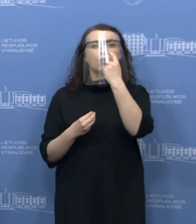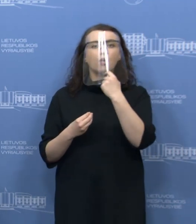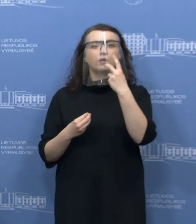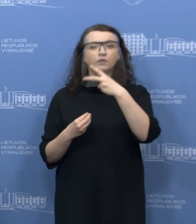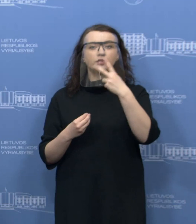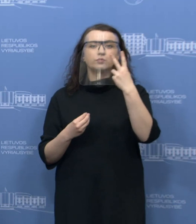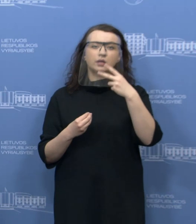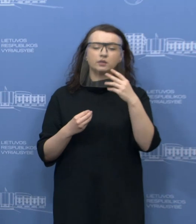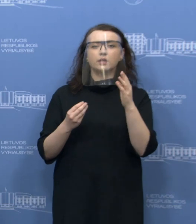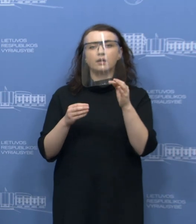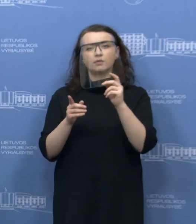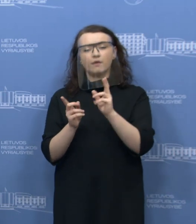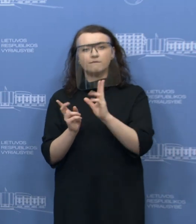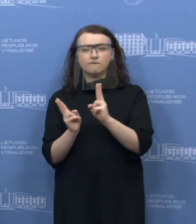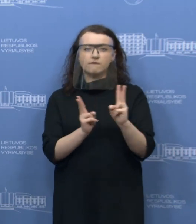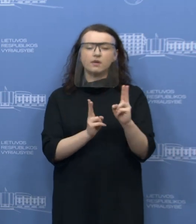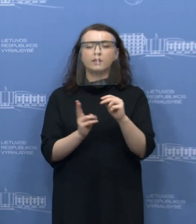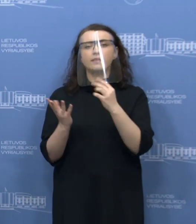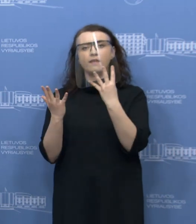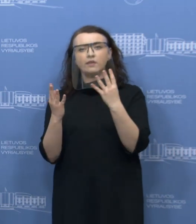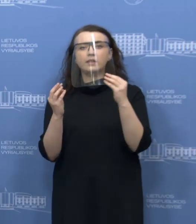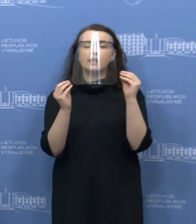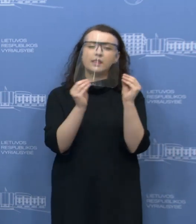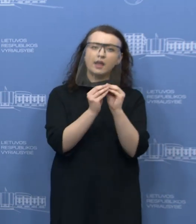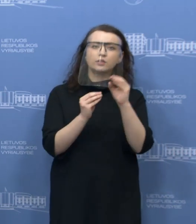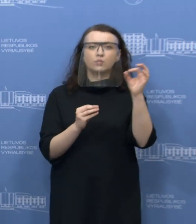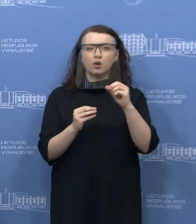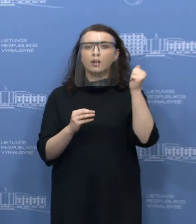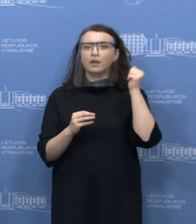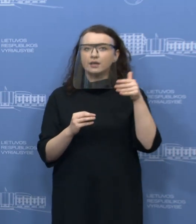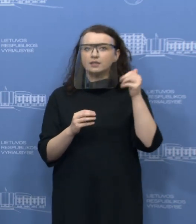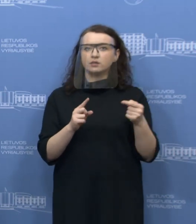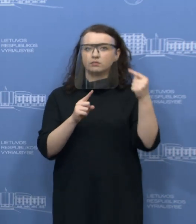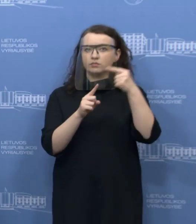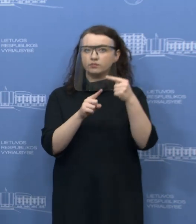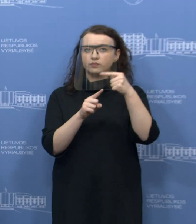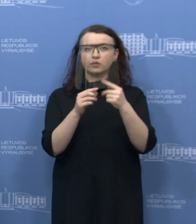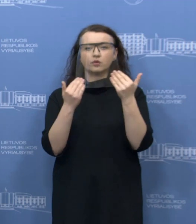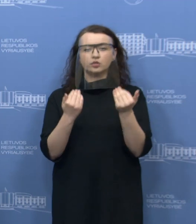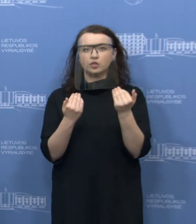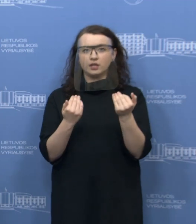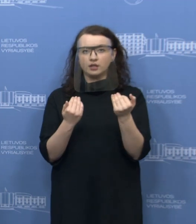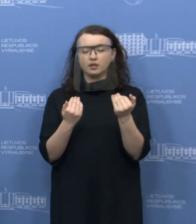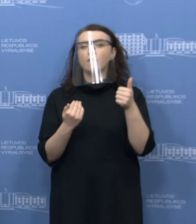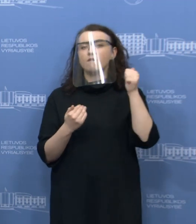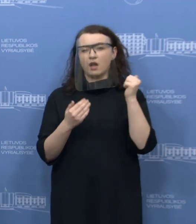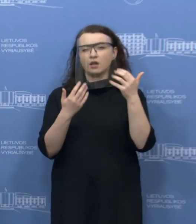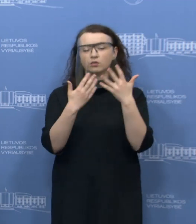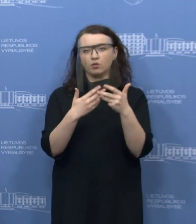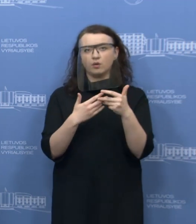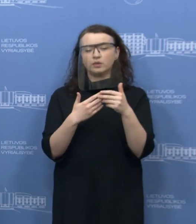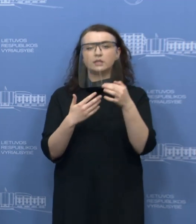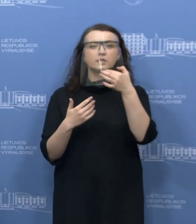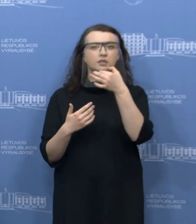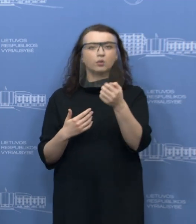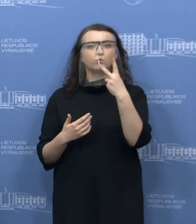laikėsi maždaug 9-10 procentų užsikrėtusių jukas dieną. Na, o šiandien vakarykščiai duomenis yra, kaip jau minėjau,